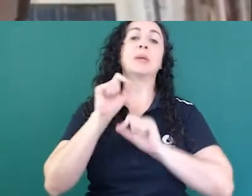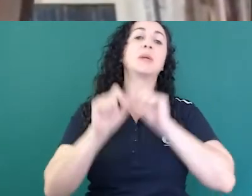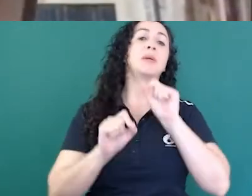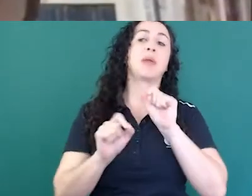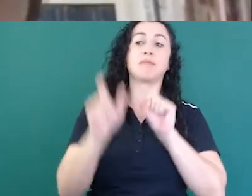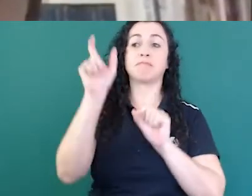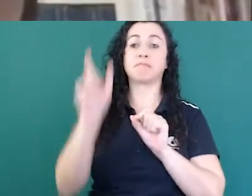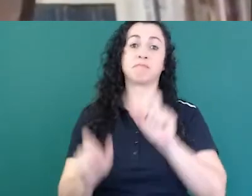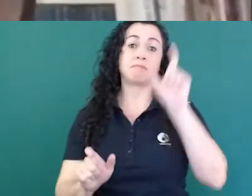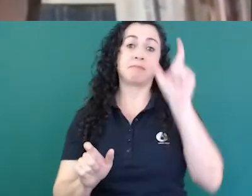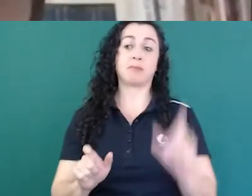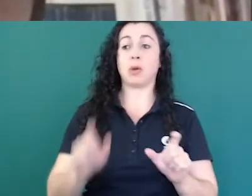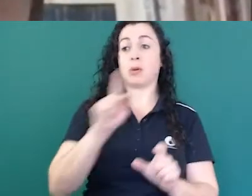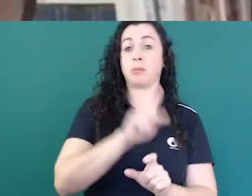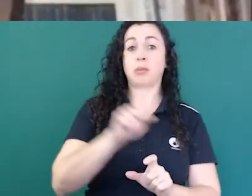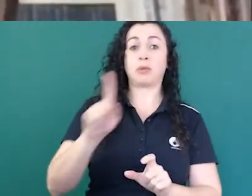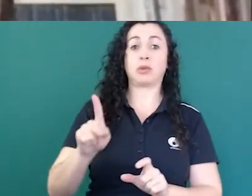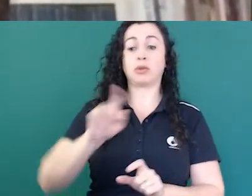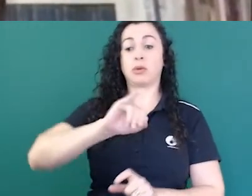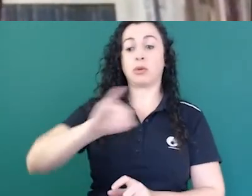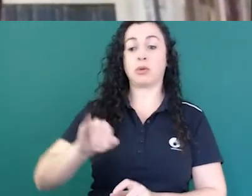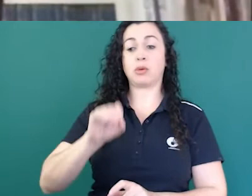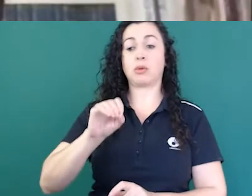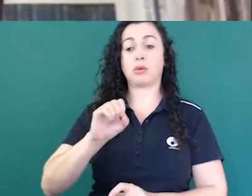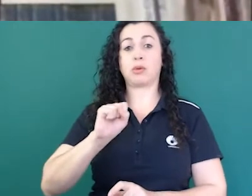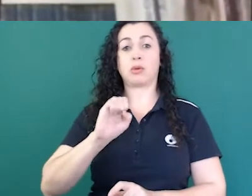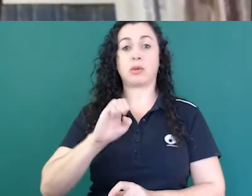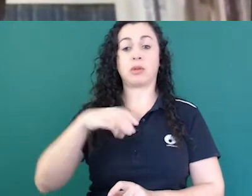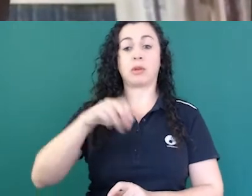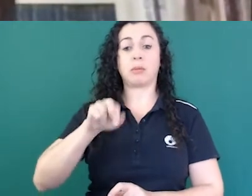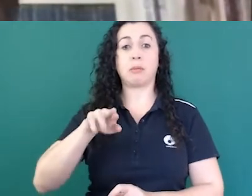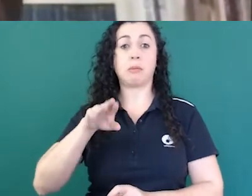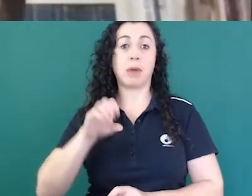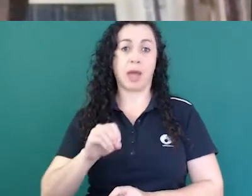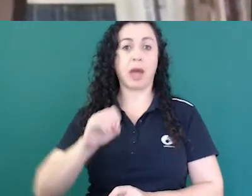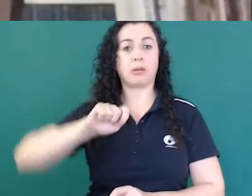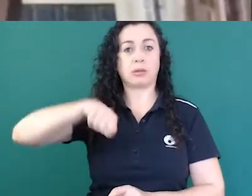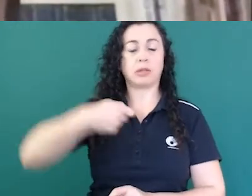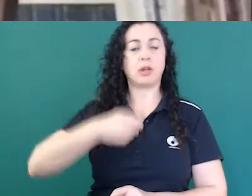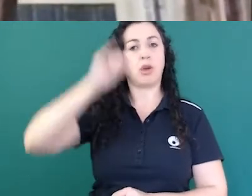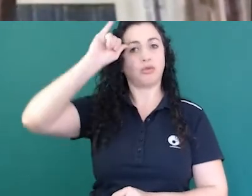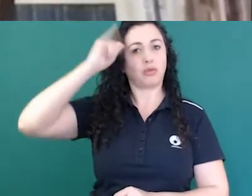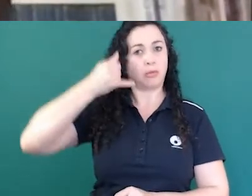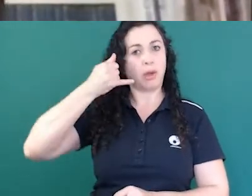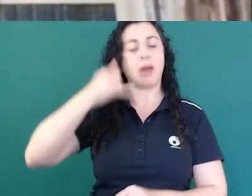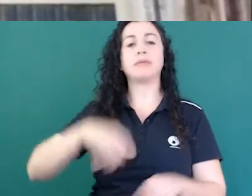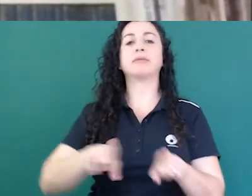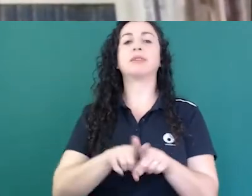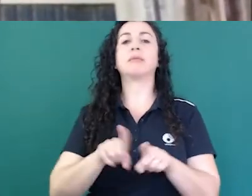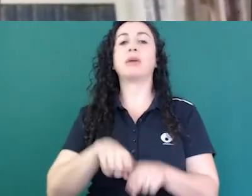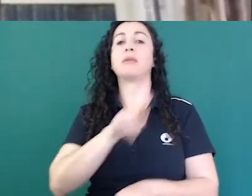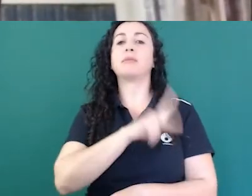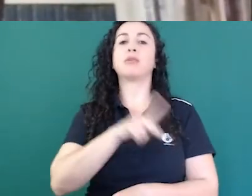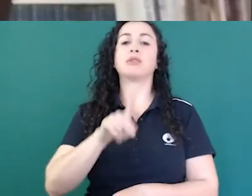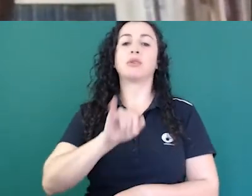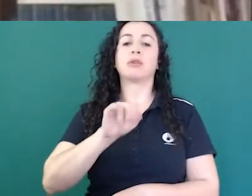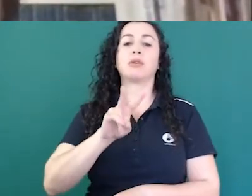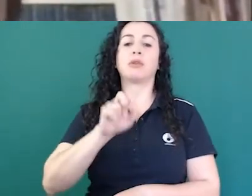o professor José Mário de Marino, professora Ivani Rodrigues Silva, que são de áreas distintas, eles